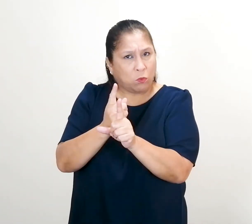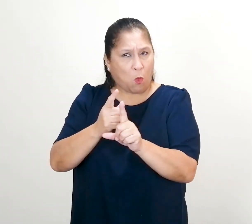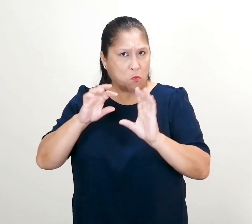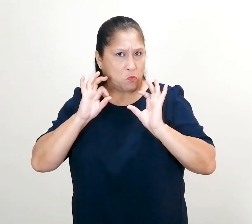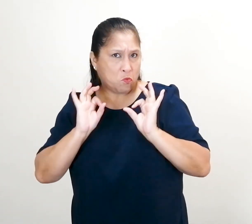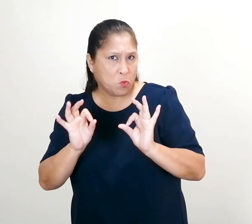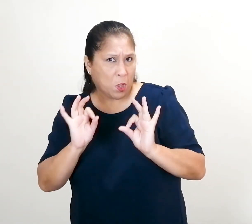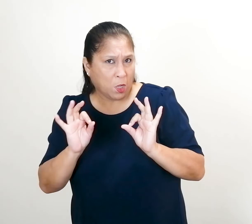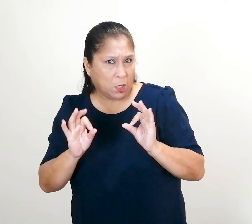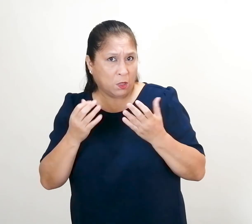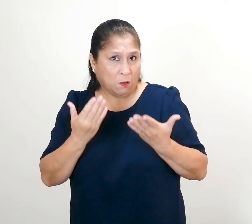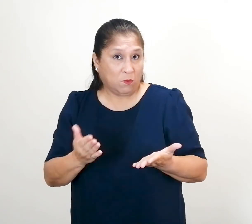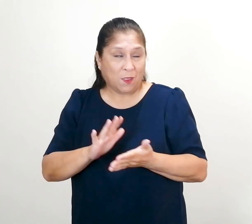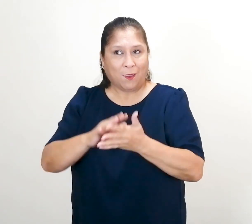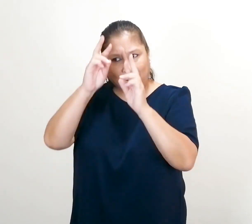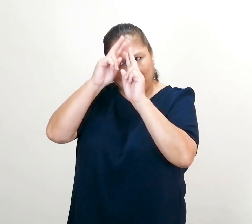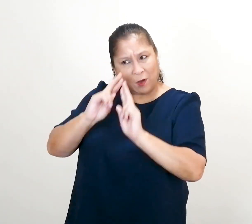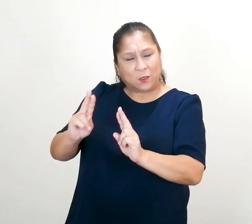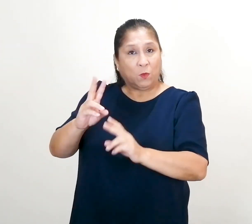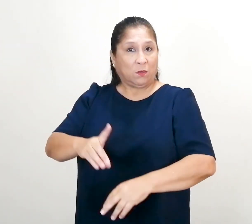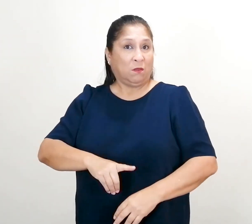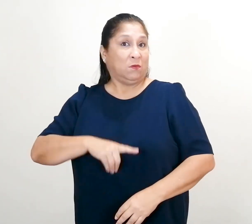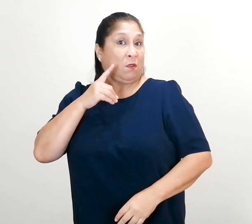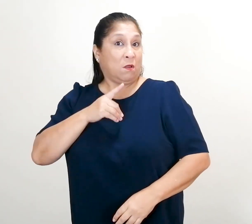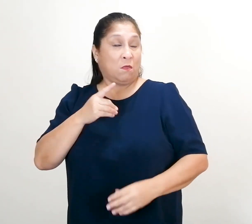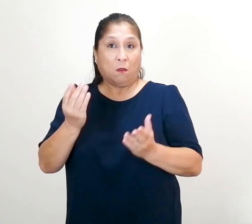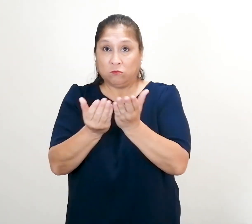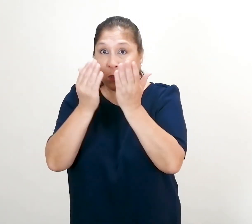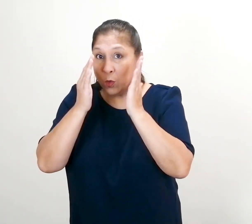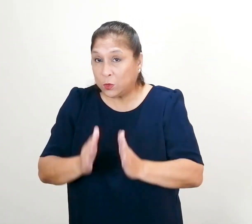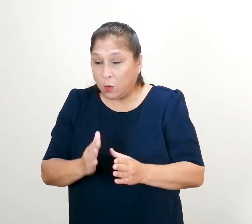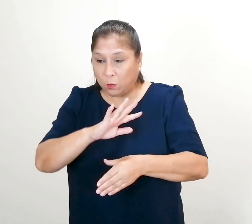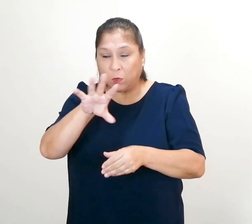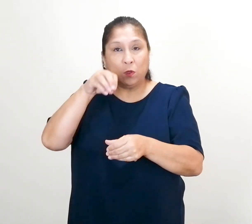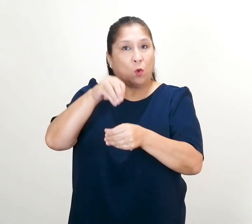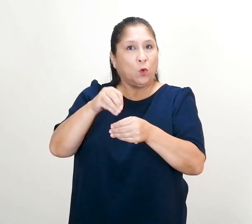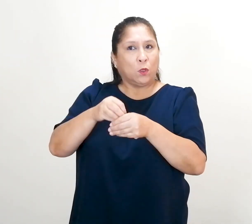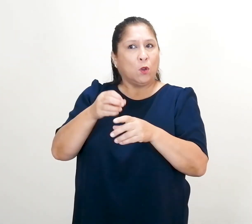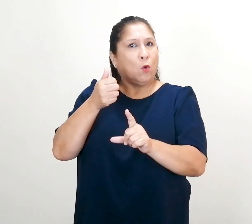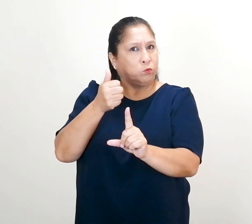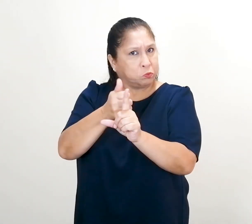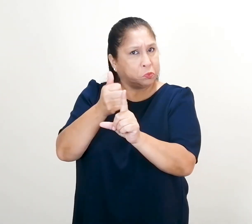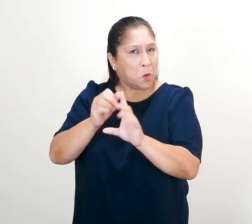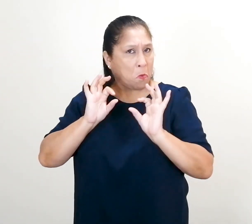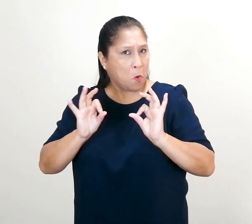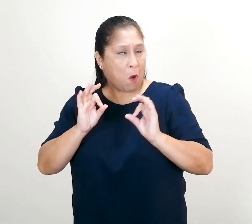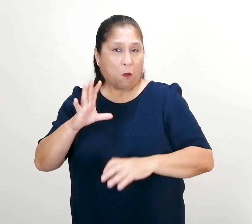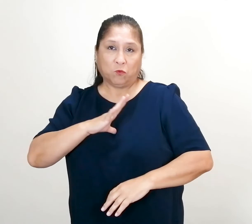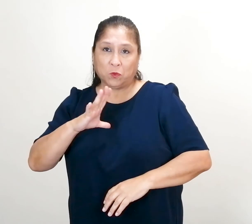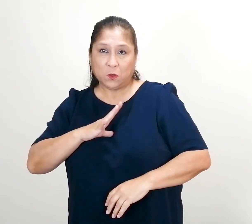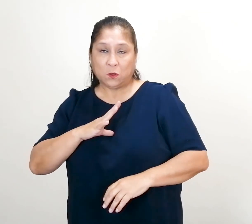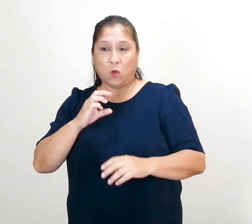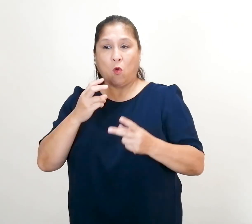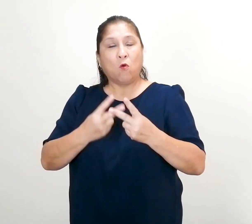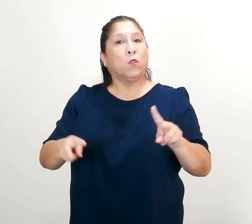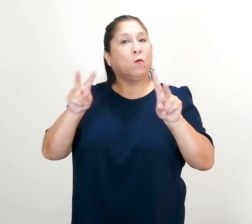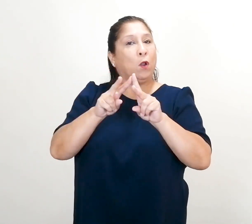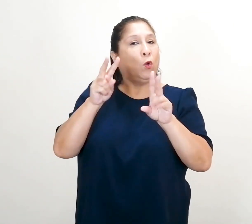calidad, que respete la dignidad de los estudiantes, incluyendo el buen trato físico, moral y psicológico, así